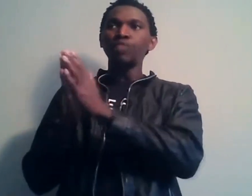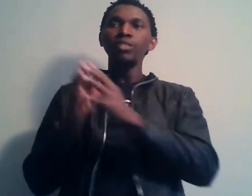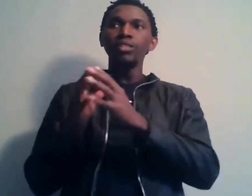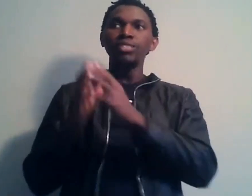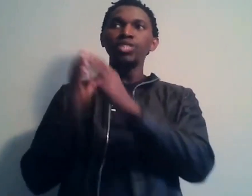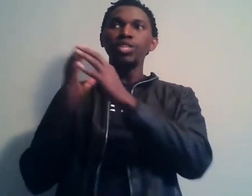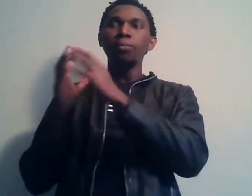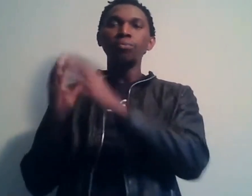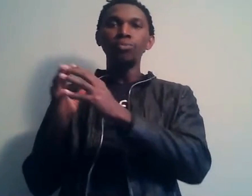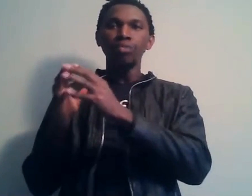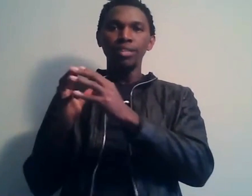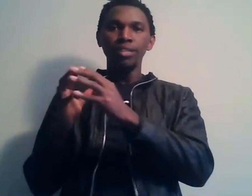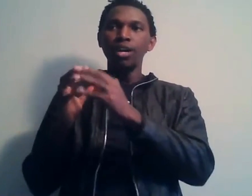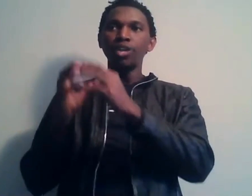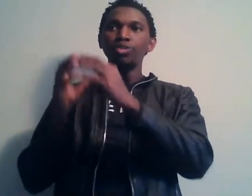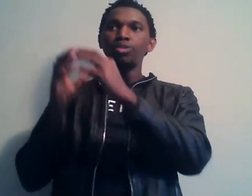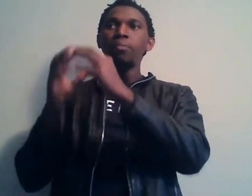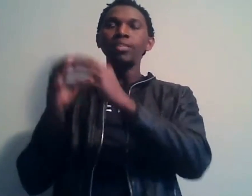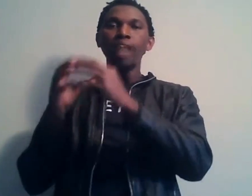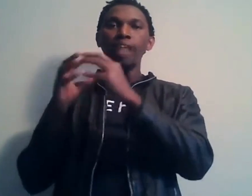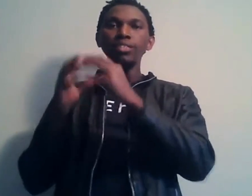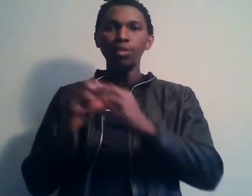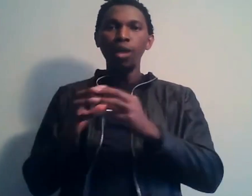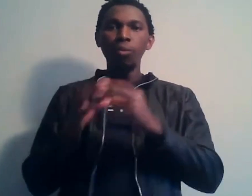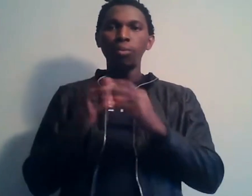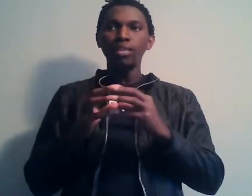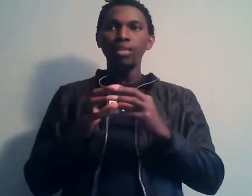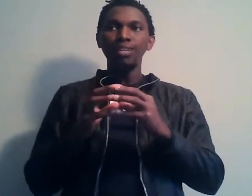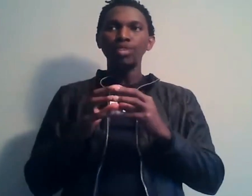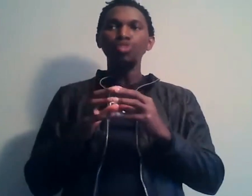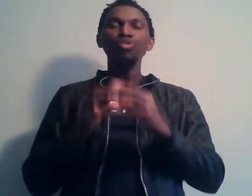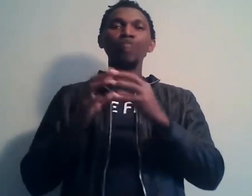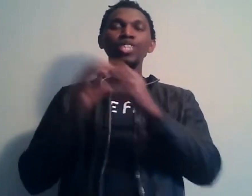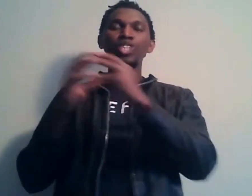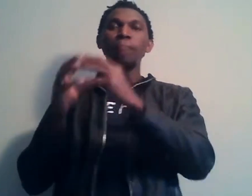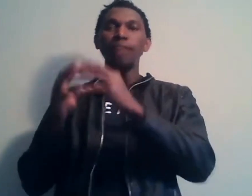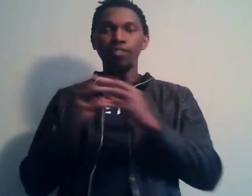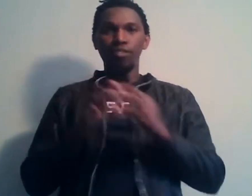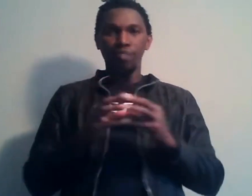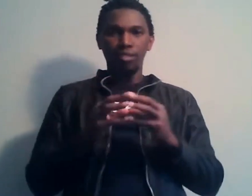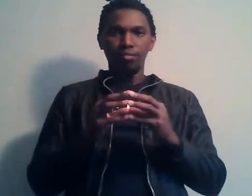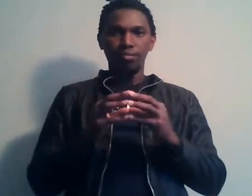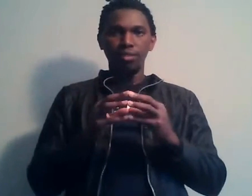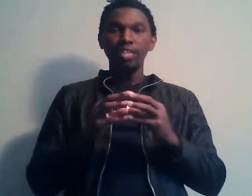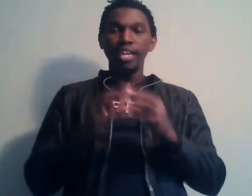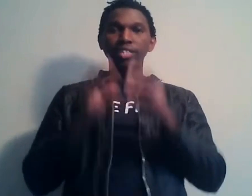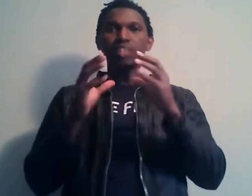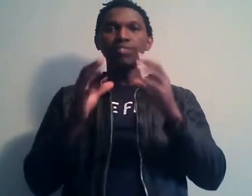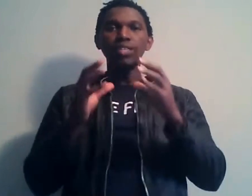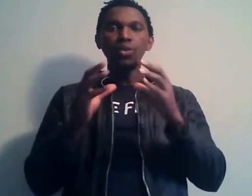envie de dire que cette chaîne a pour but en fait de t'emmener à un niveau là où peut-être tu ne te voyais jamais avant en fait. Et dans cette vidéo